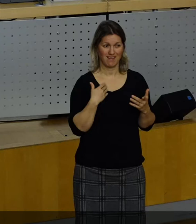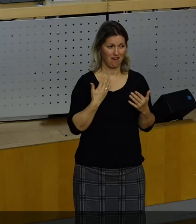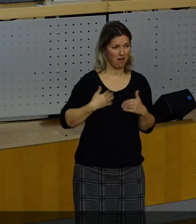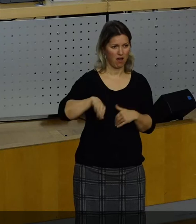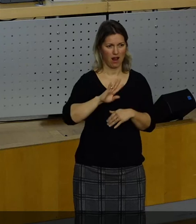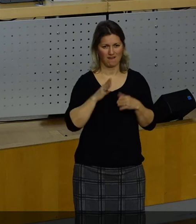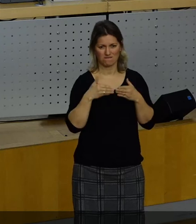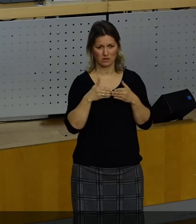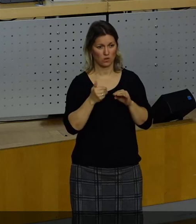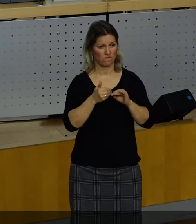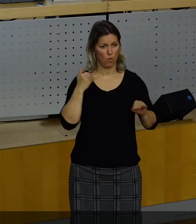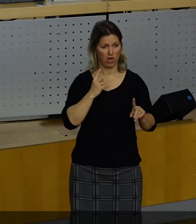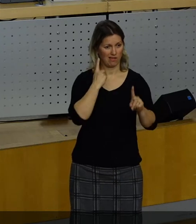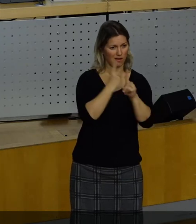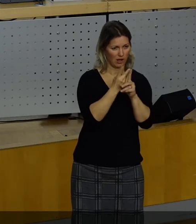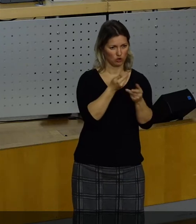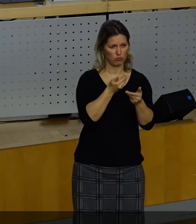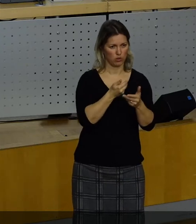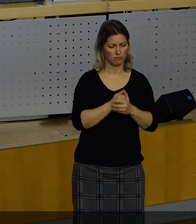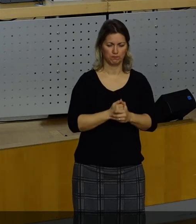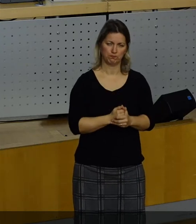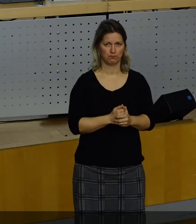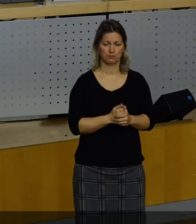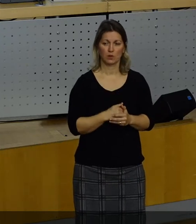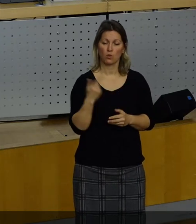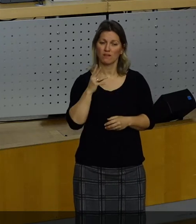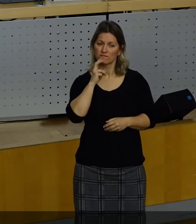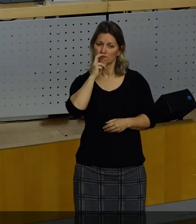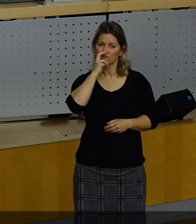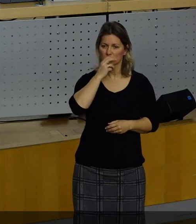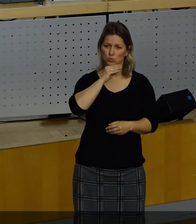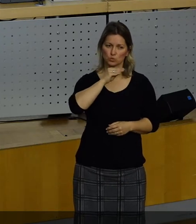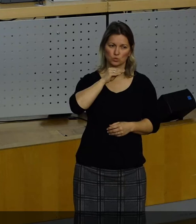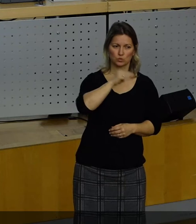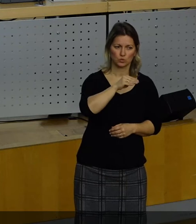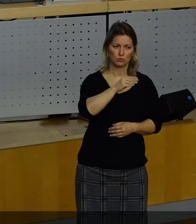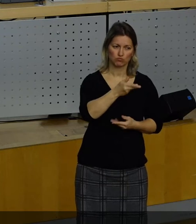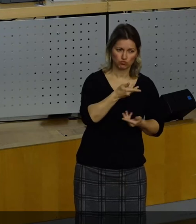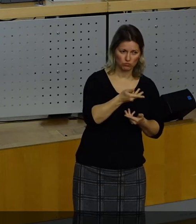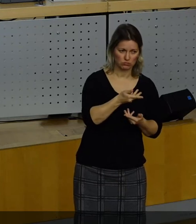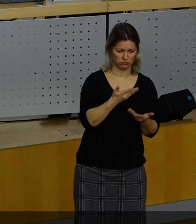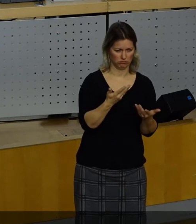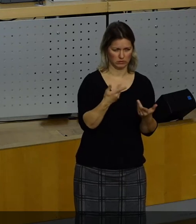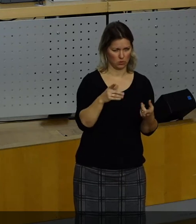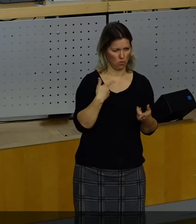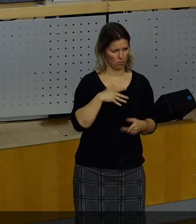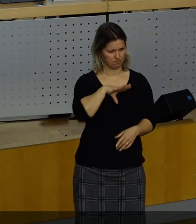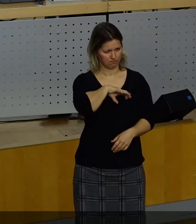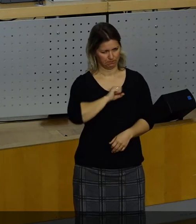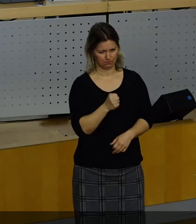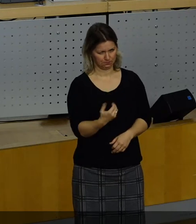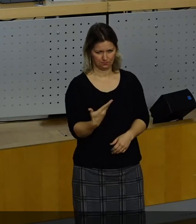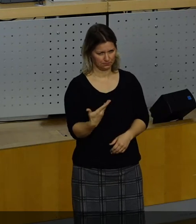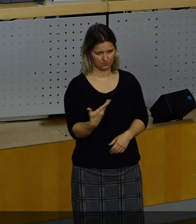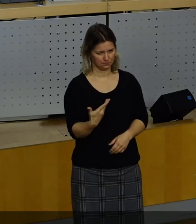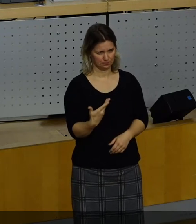Fraktionen gesprochen. Es wird nicht einmal der Versuch unternommen. Und das finden wir eigentlich unerträglich. Das muss man so deutlich